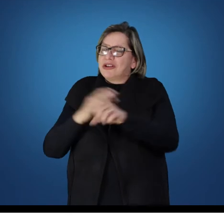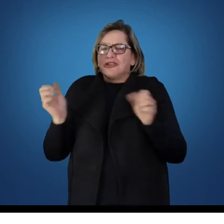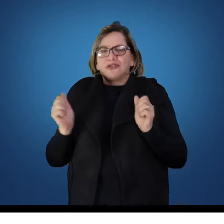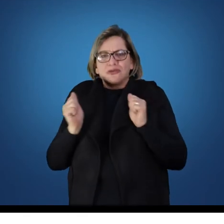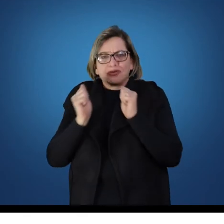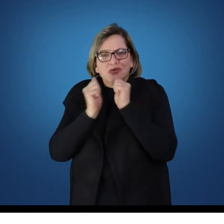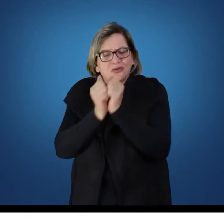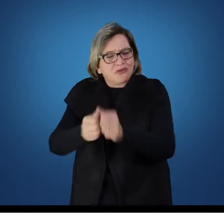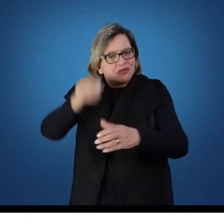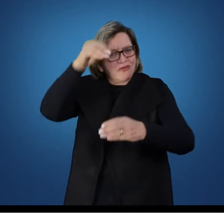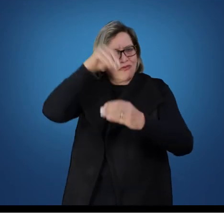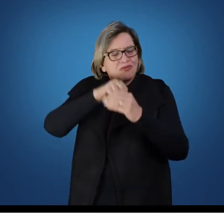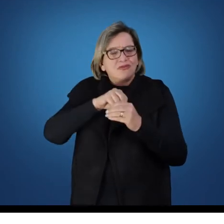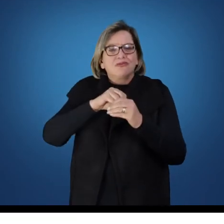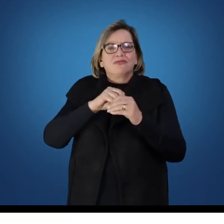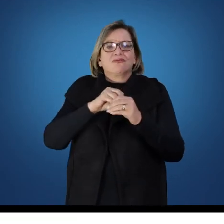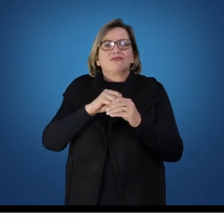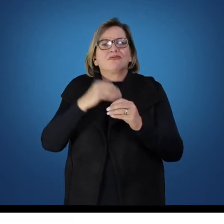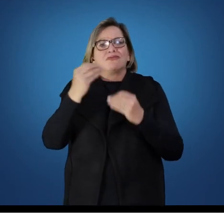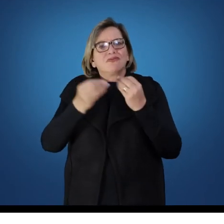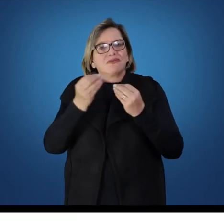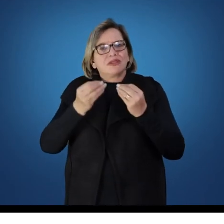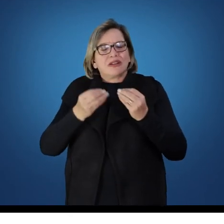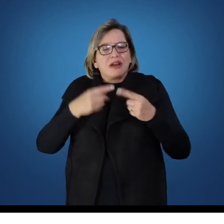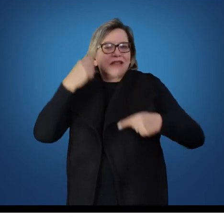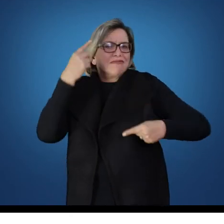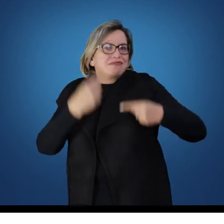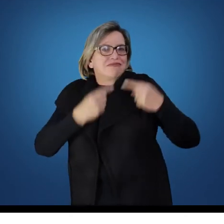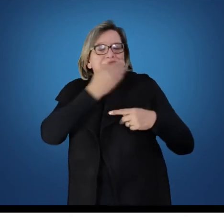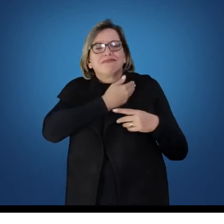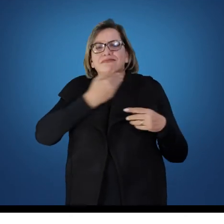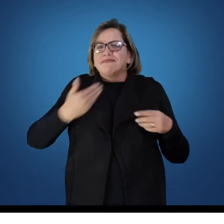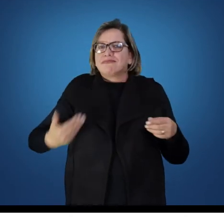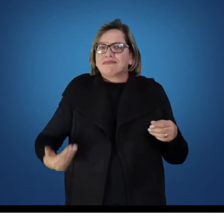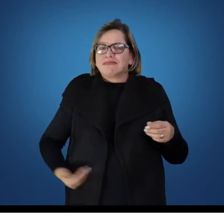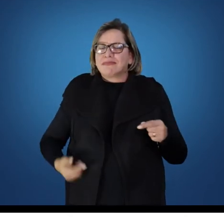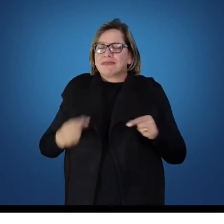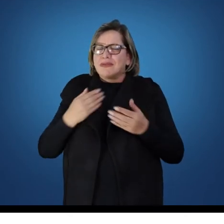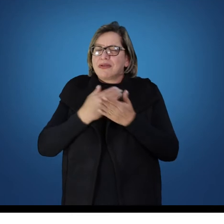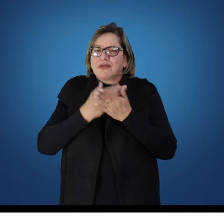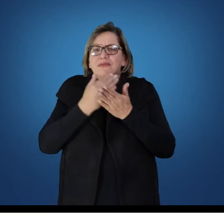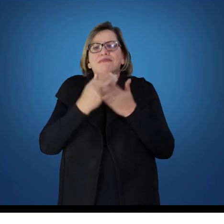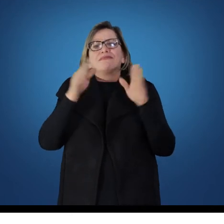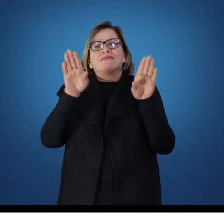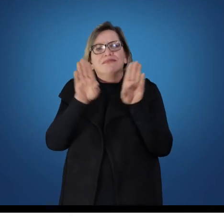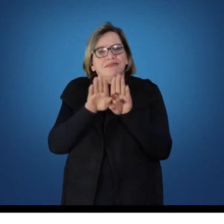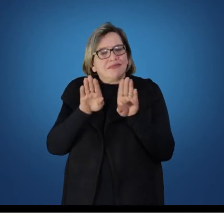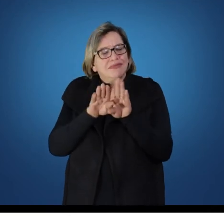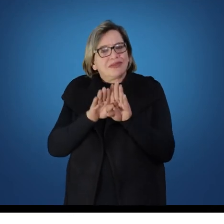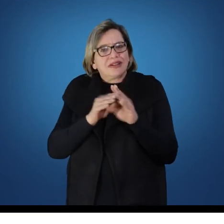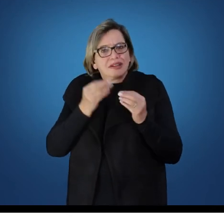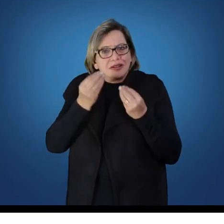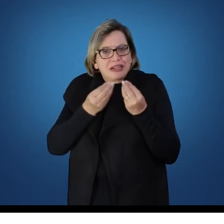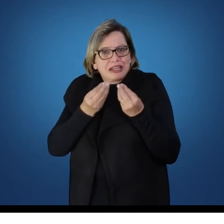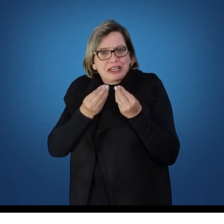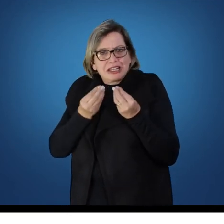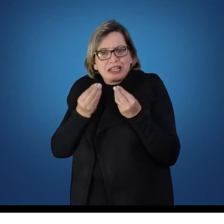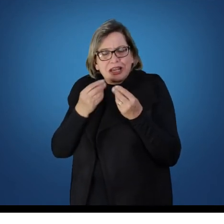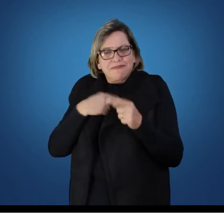políticas públicas começam, então, a desdobrar e também voltar a sua atenção para as